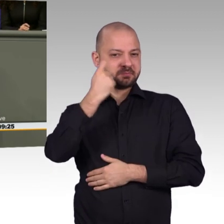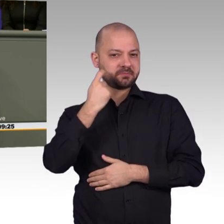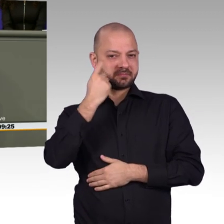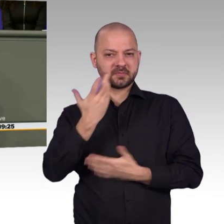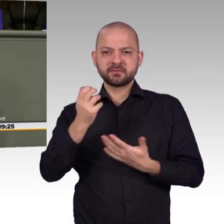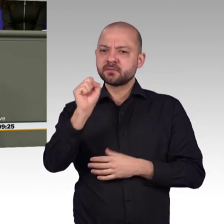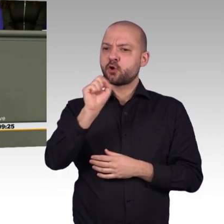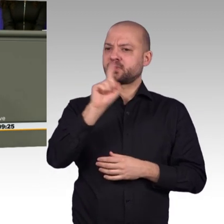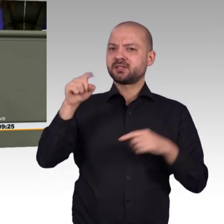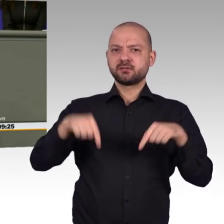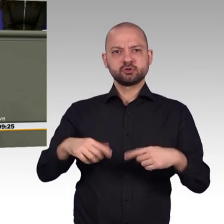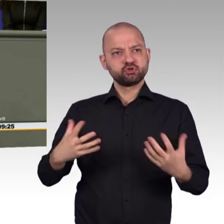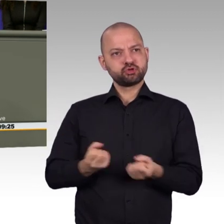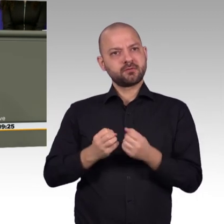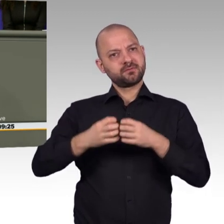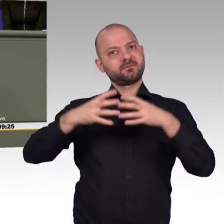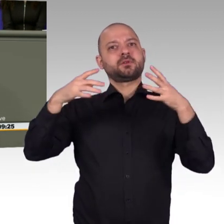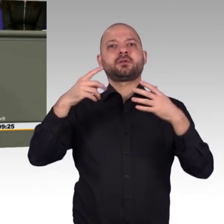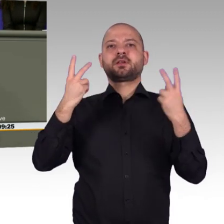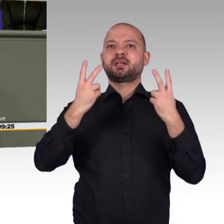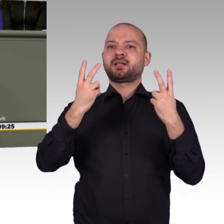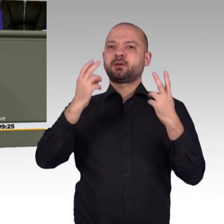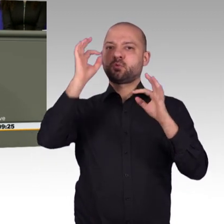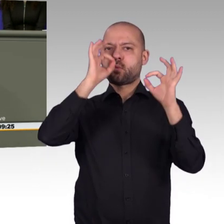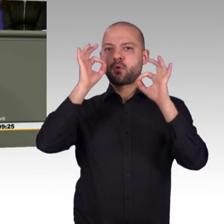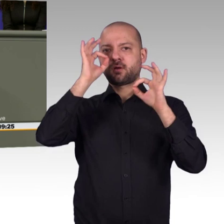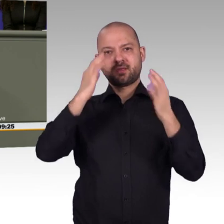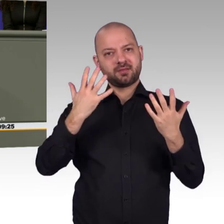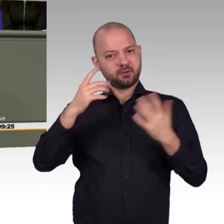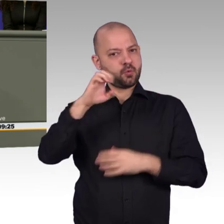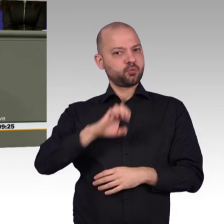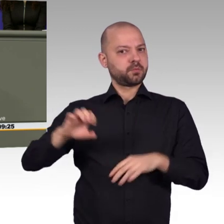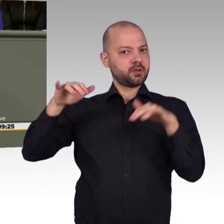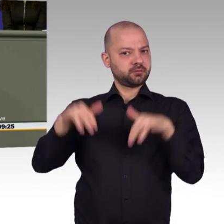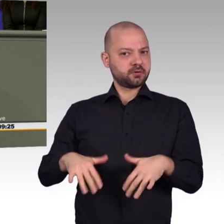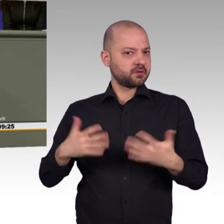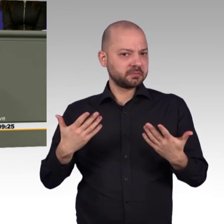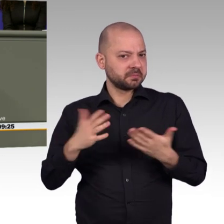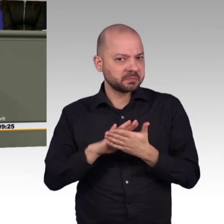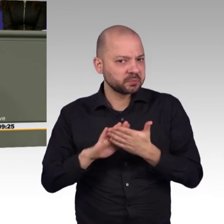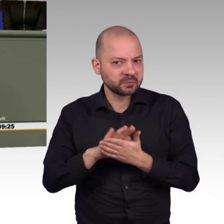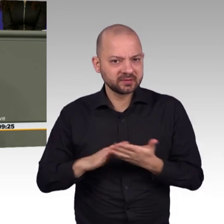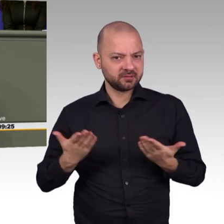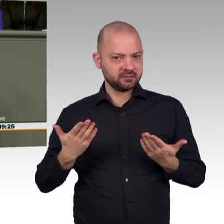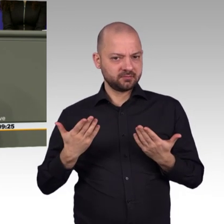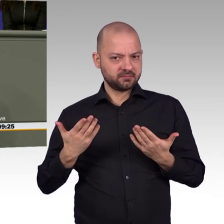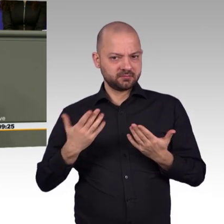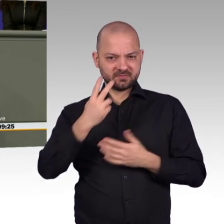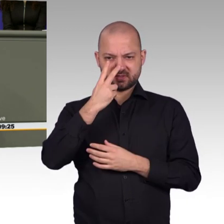Digitalministerium in Deutschland leisten. Und wenn wir über den Tellerhand hinausschauen wollen, und wenn wir wollen, dass aus Big Data Smart Data